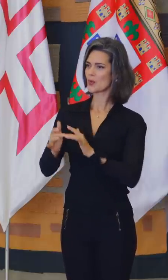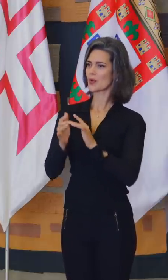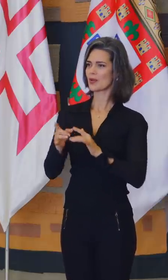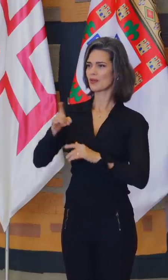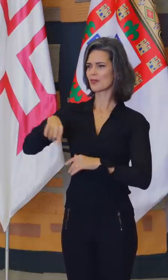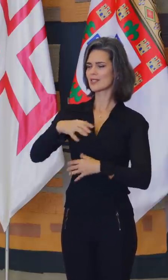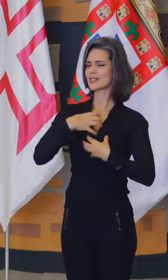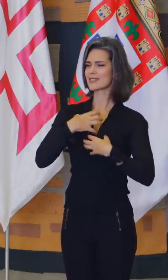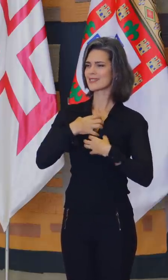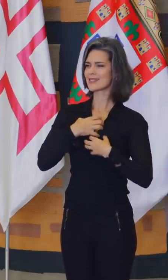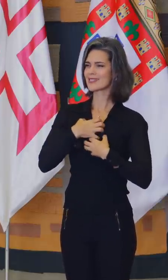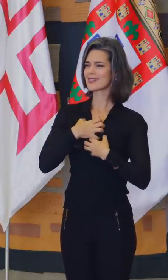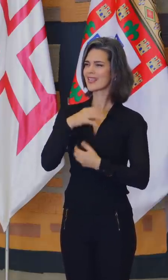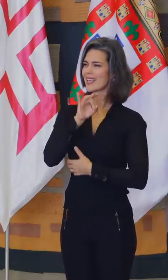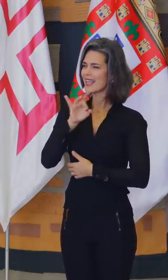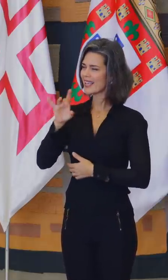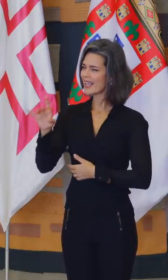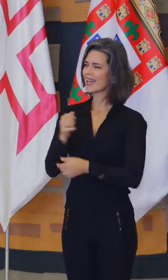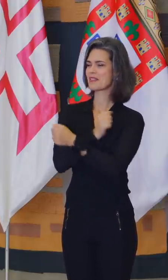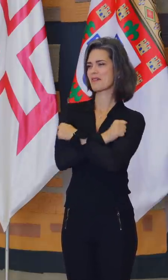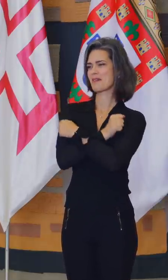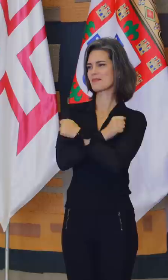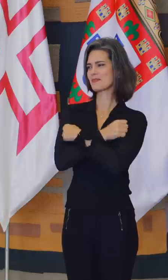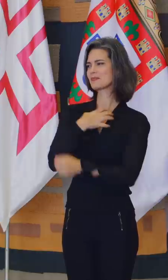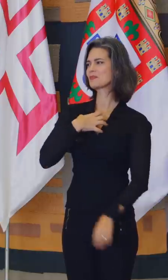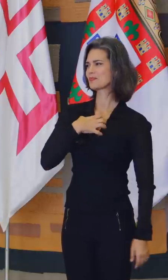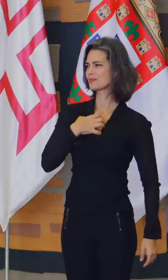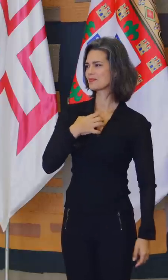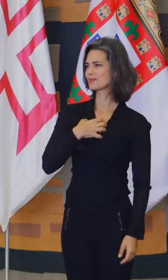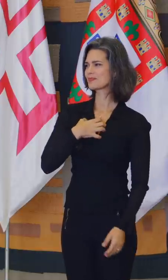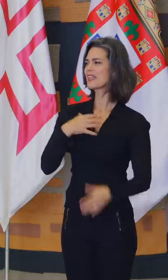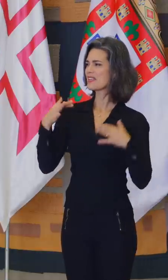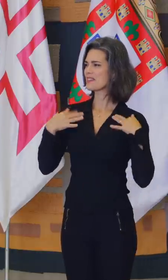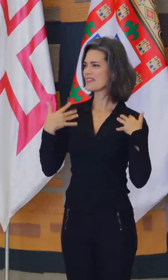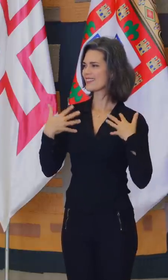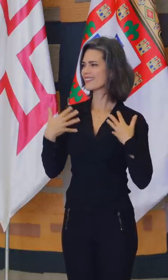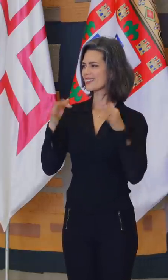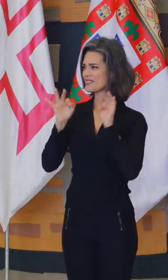Sintam-se todos e cada um individualmente abraçados e sejam muito felizes.